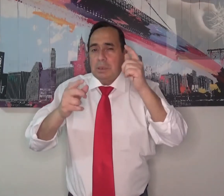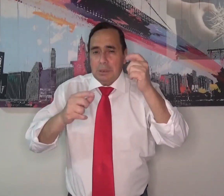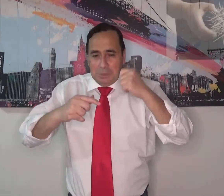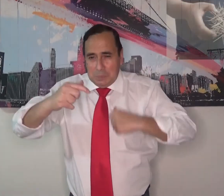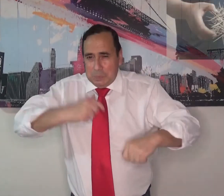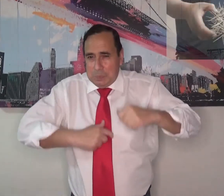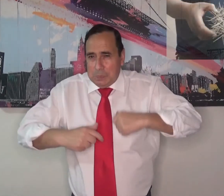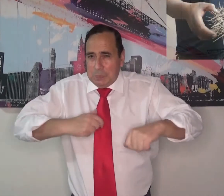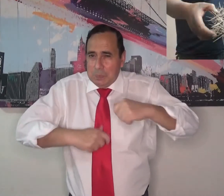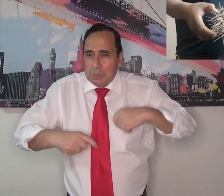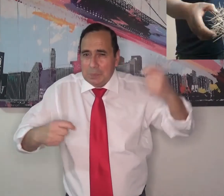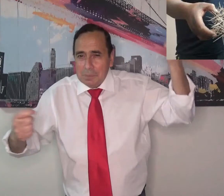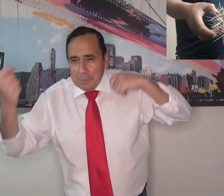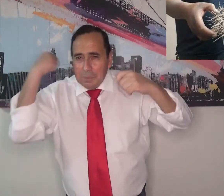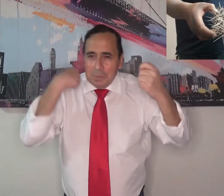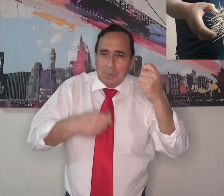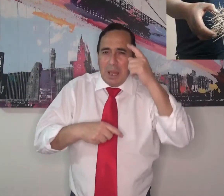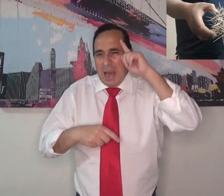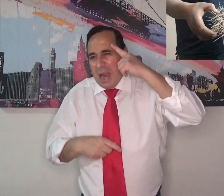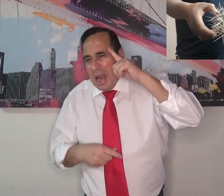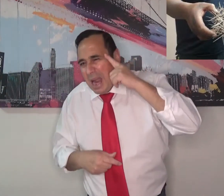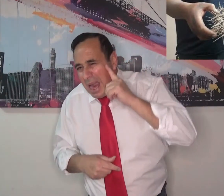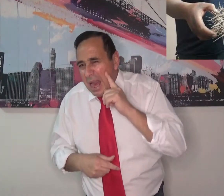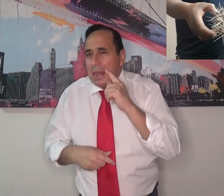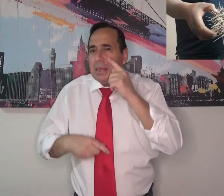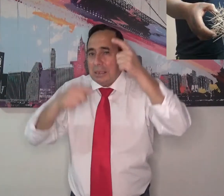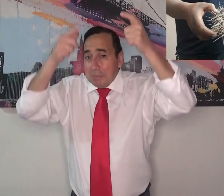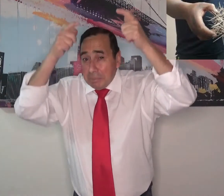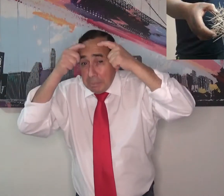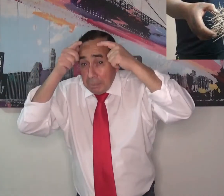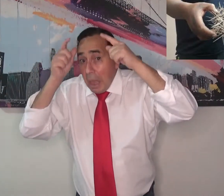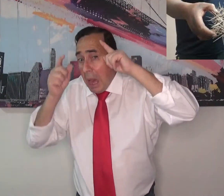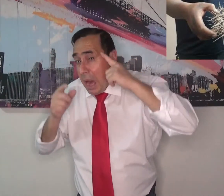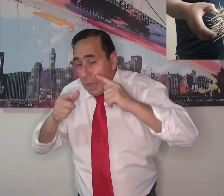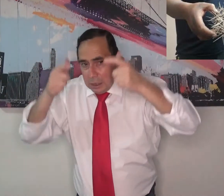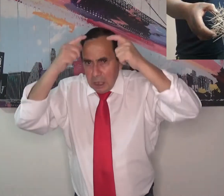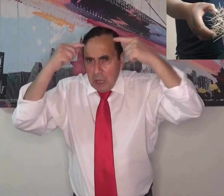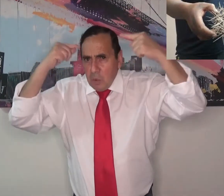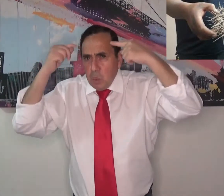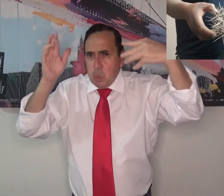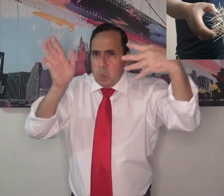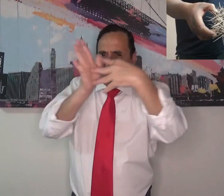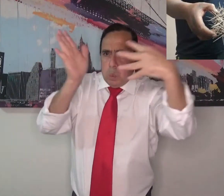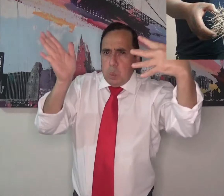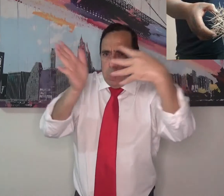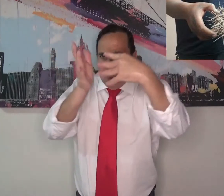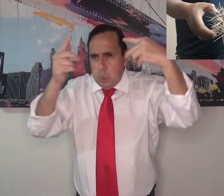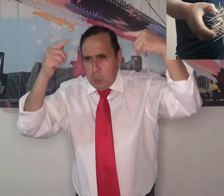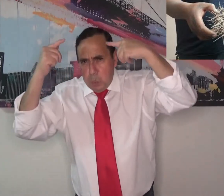este versículo. Aquí dice que Jesús sufrió latigazos, maltrados, también una corona